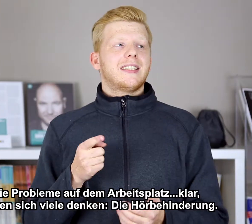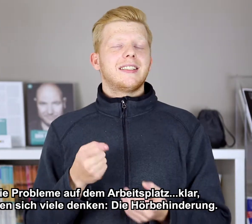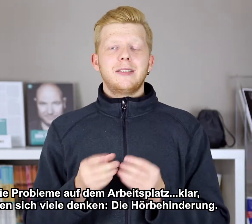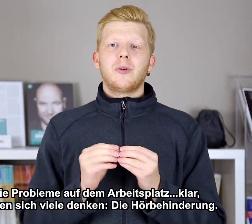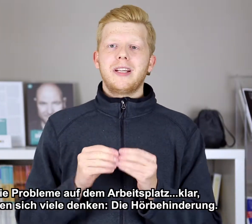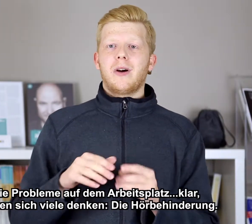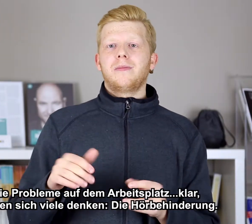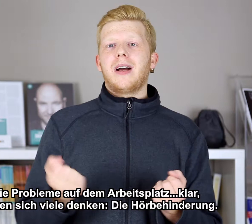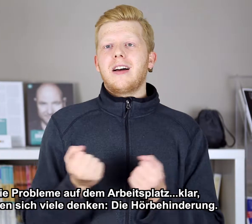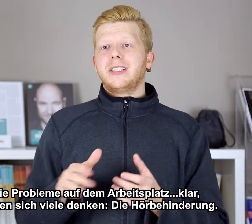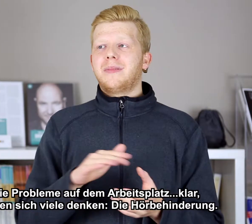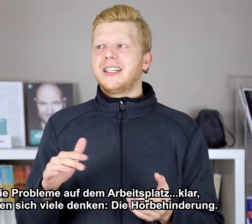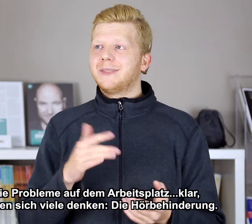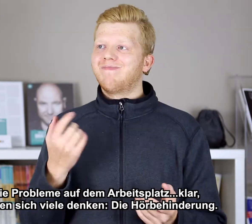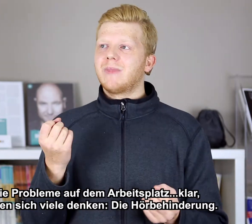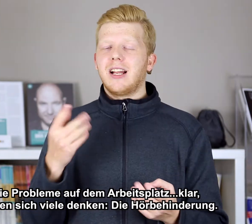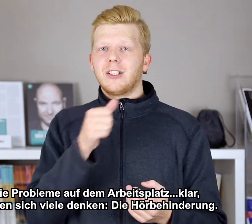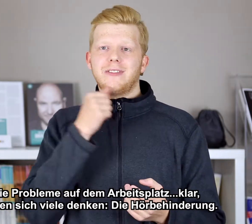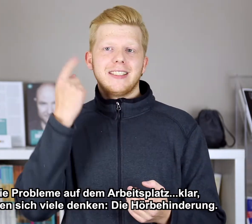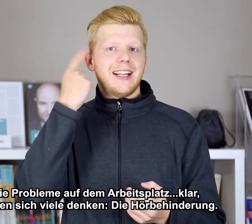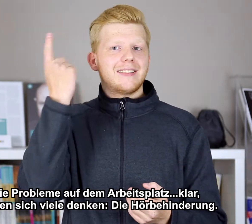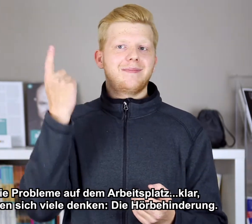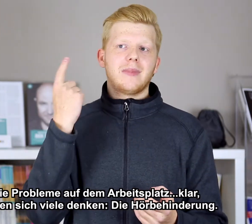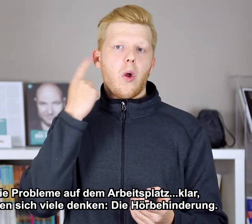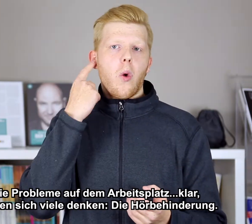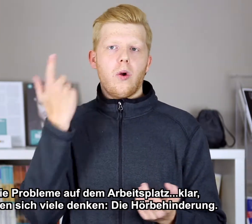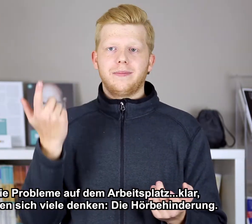Die Probleme auf dem Arbeitsplatz. Klar, wenn viele denken, hören.